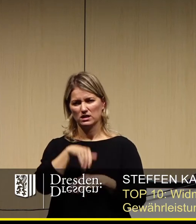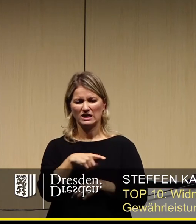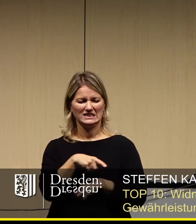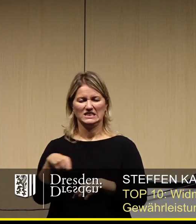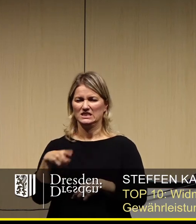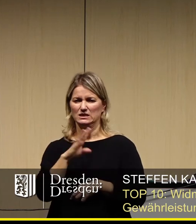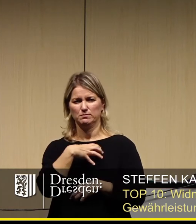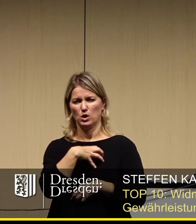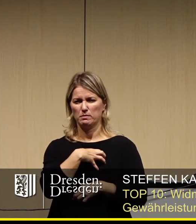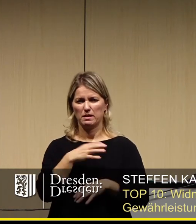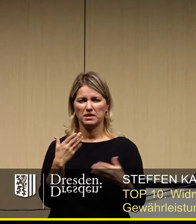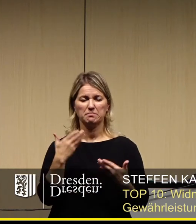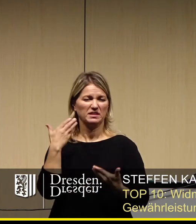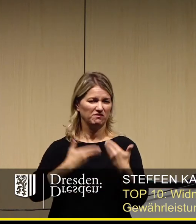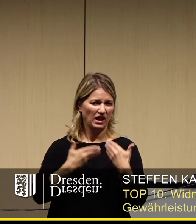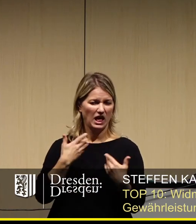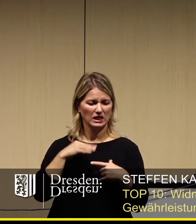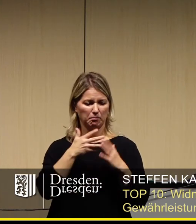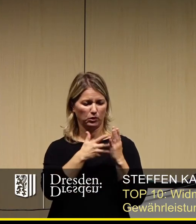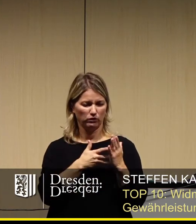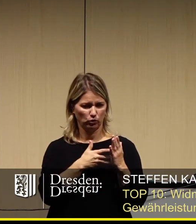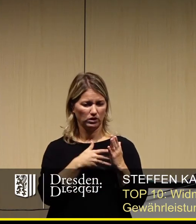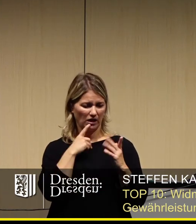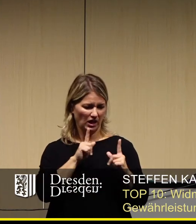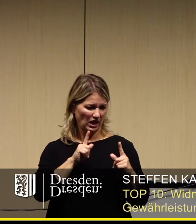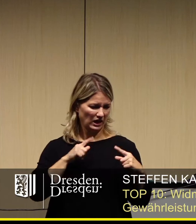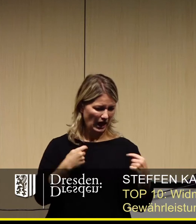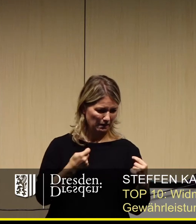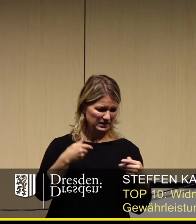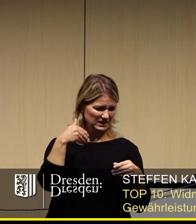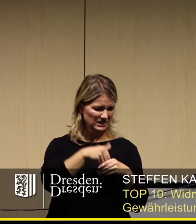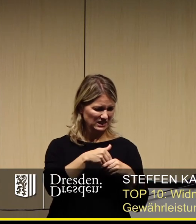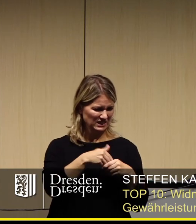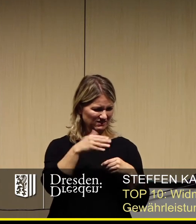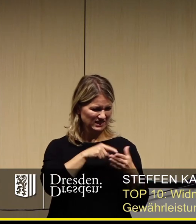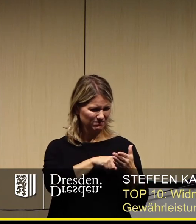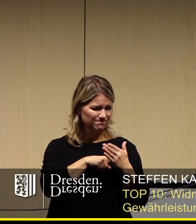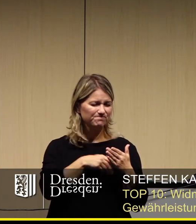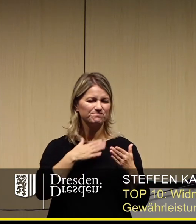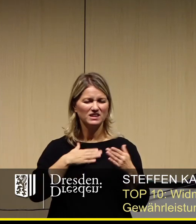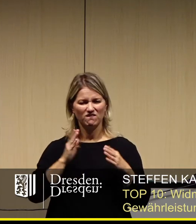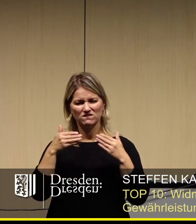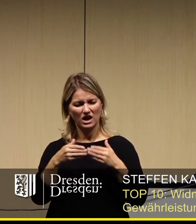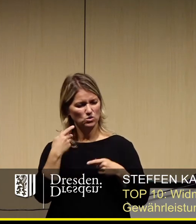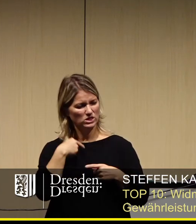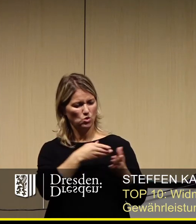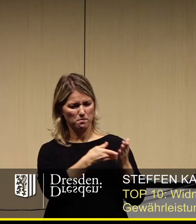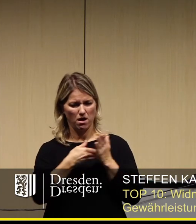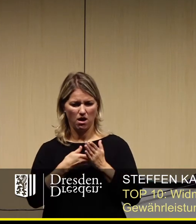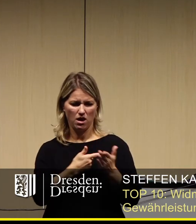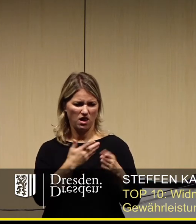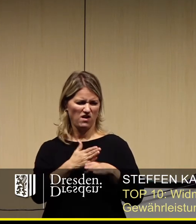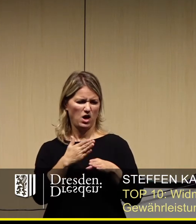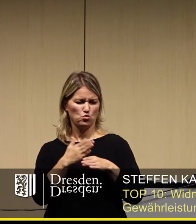Vielleicht können Sie die Ergebnisse Ihrer Prüfung, die ja offensichtlich schon stattgefunden haben, unserer Fraktion auch noch mal zuleiten,